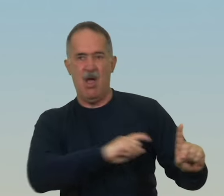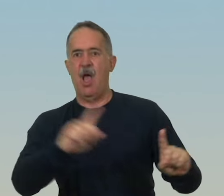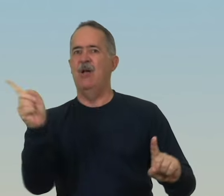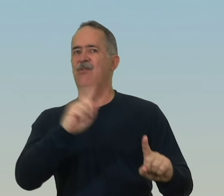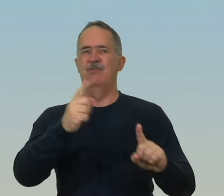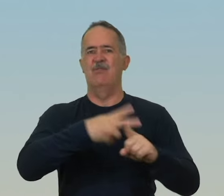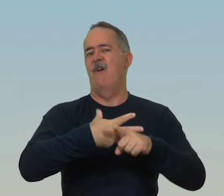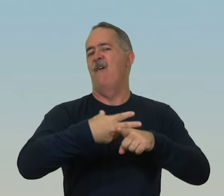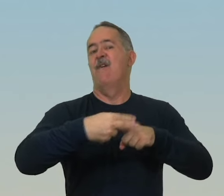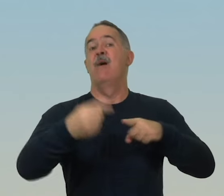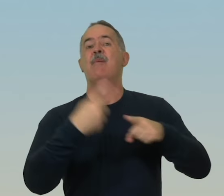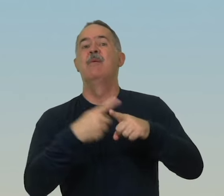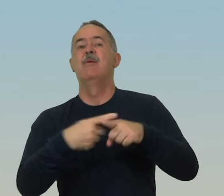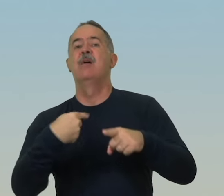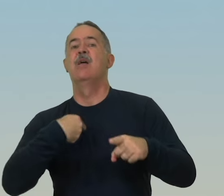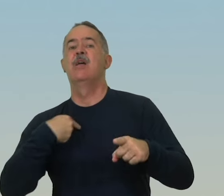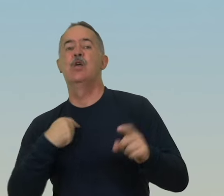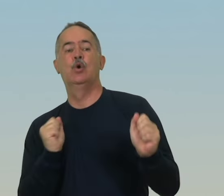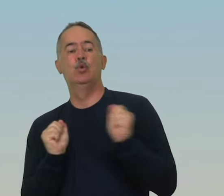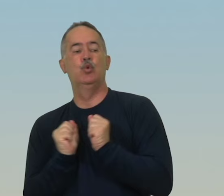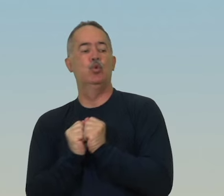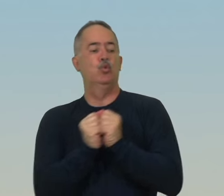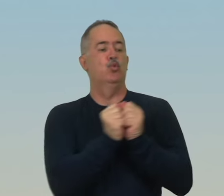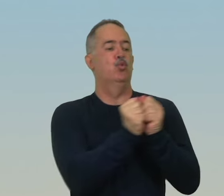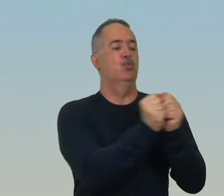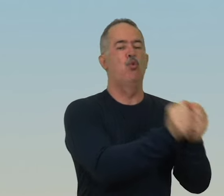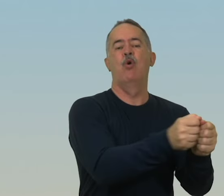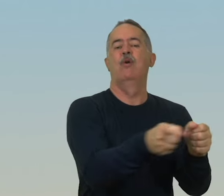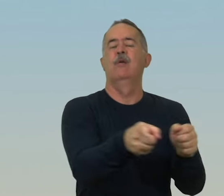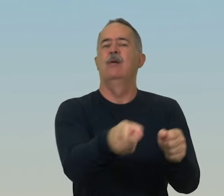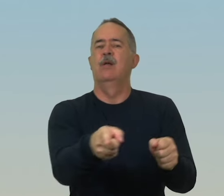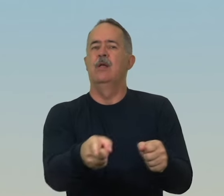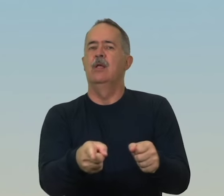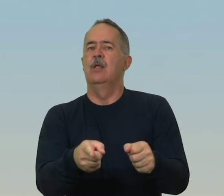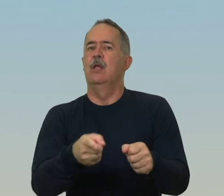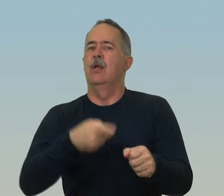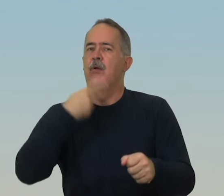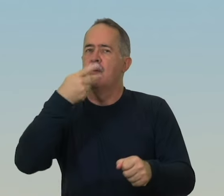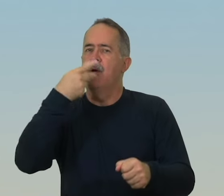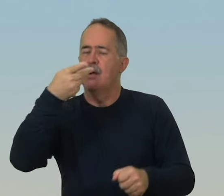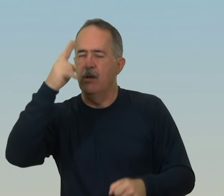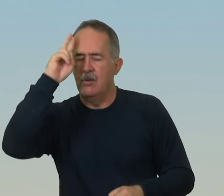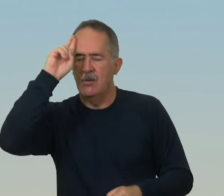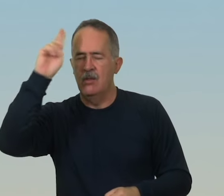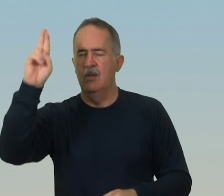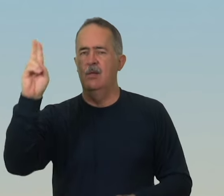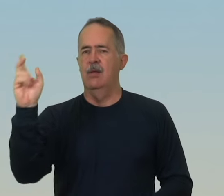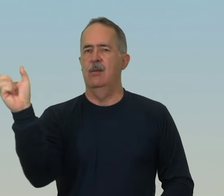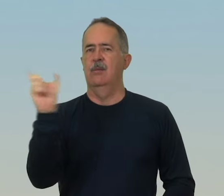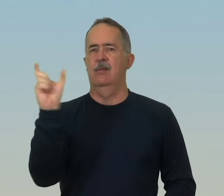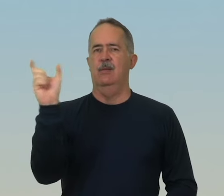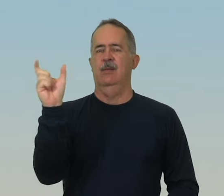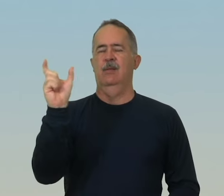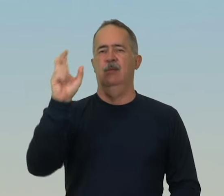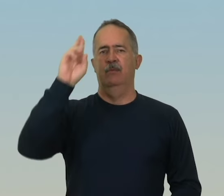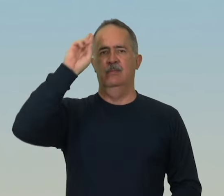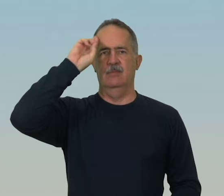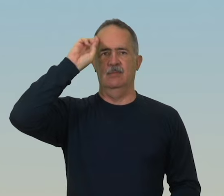eu estou contigo para defender-te, diz o Senhor. Palavra do Senhor